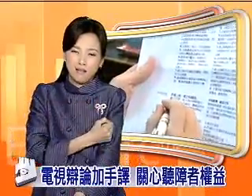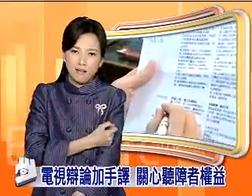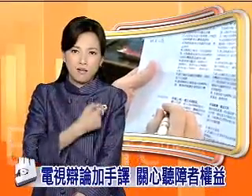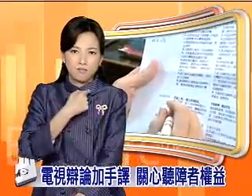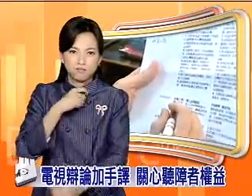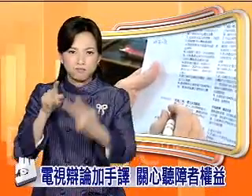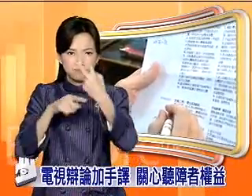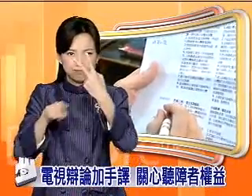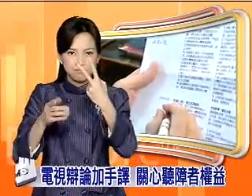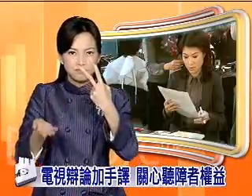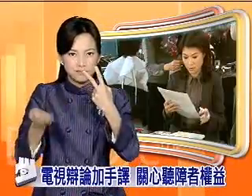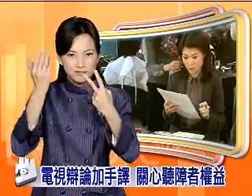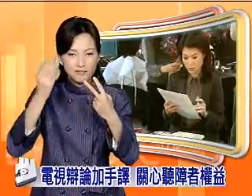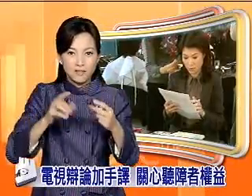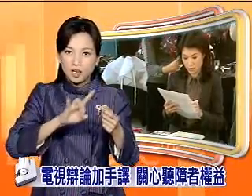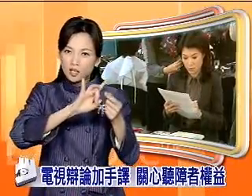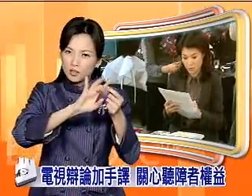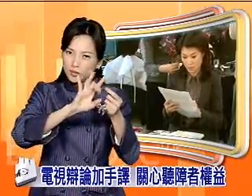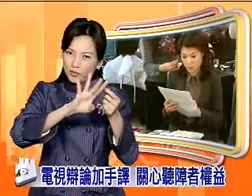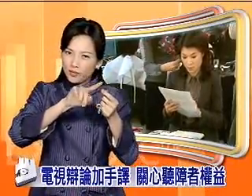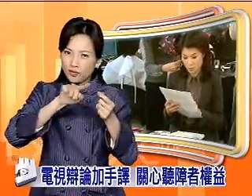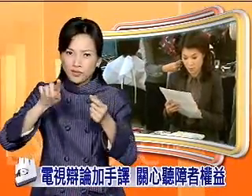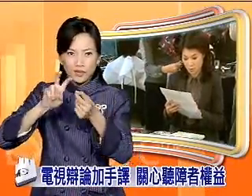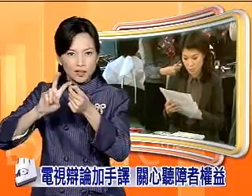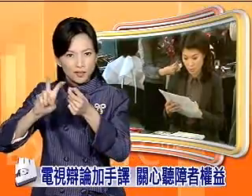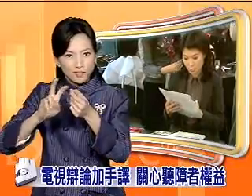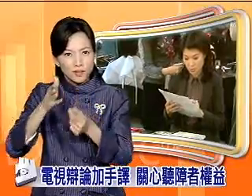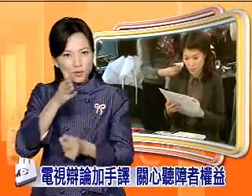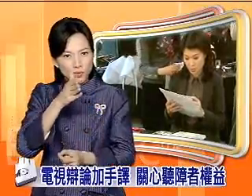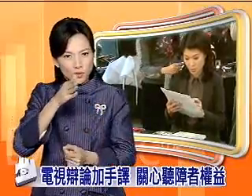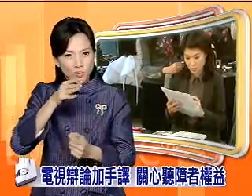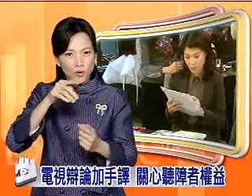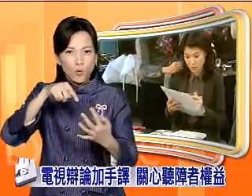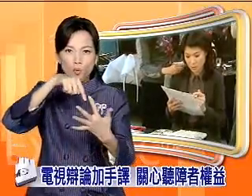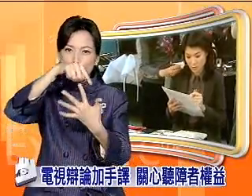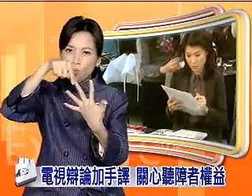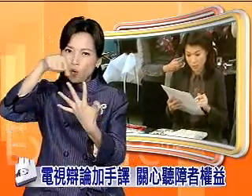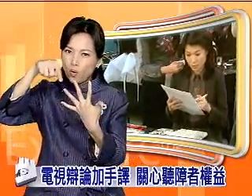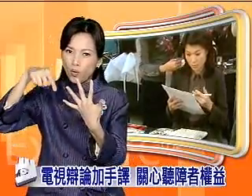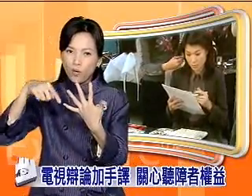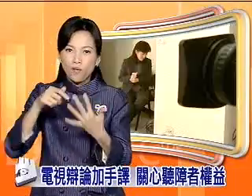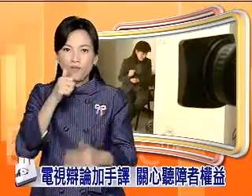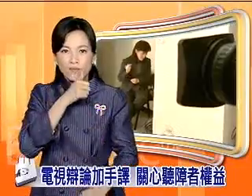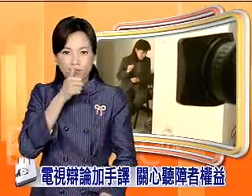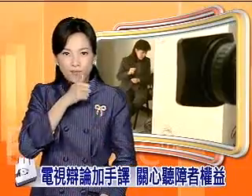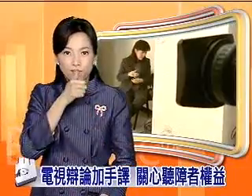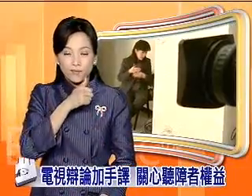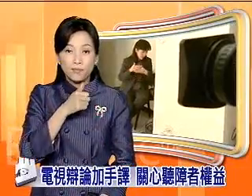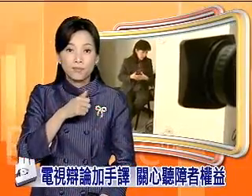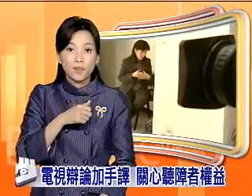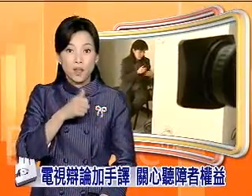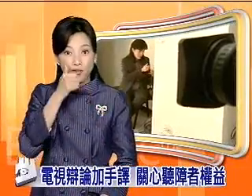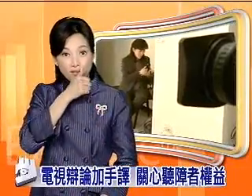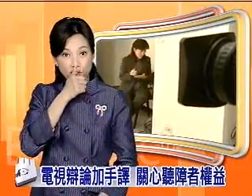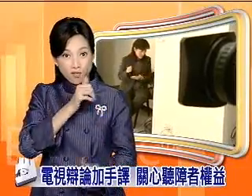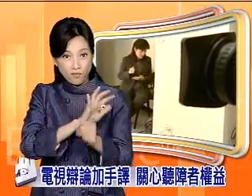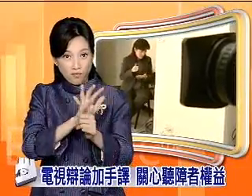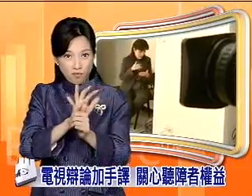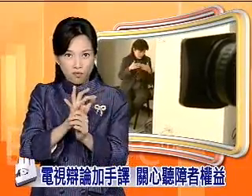需要两个人以上轮流每15到20分钟来做替换才能够确保翻译的品质不过在